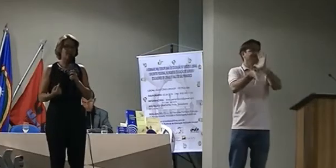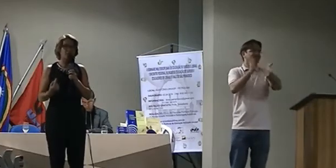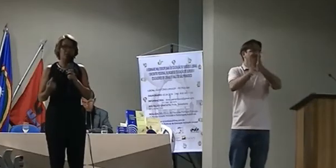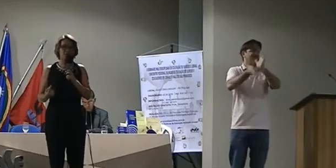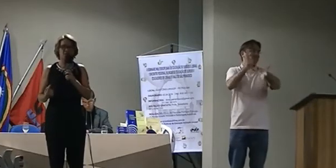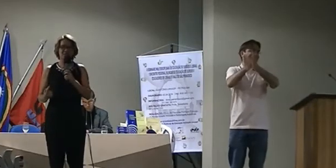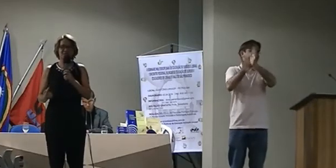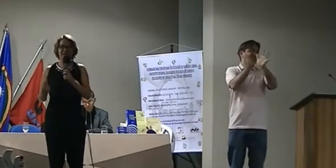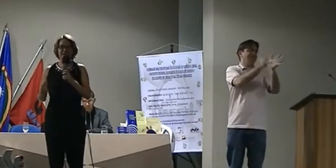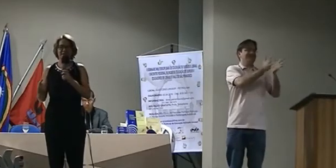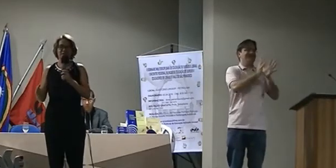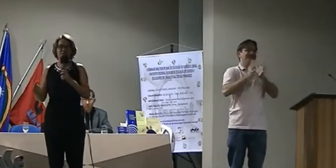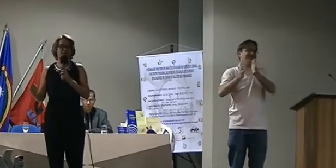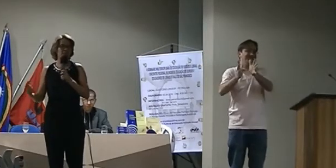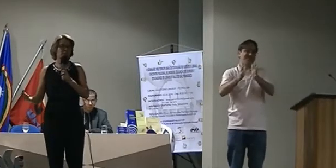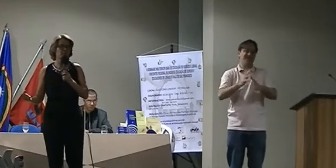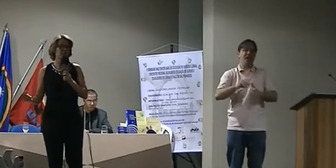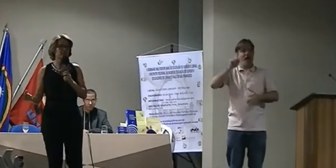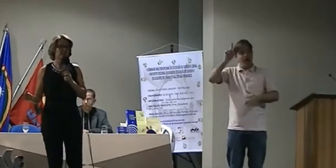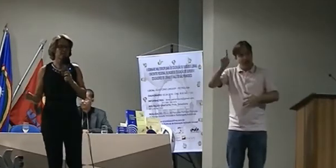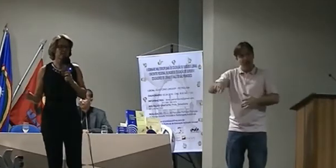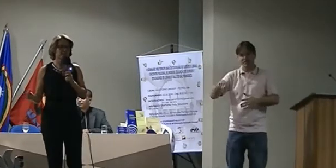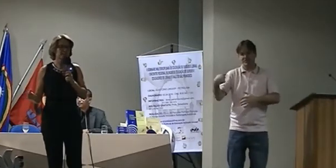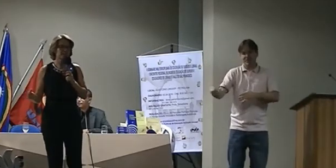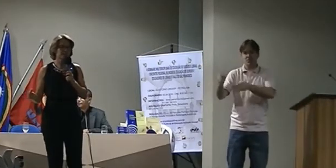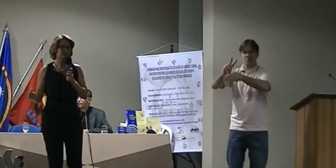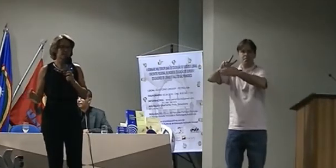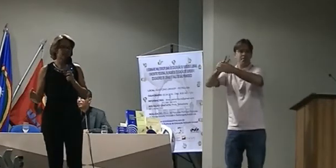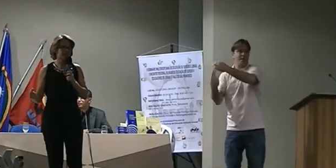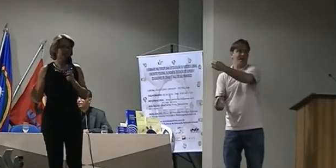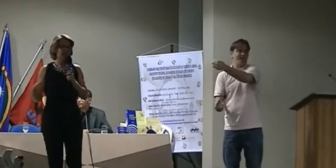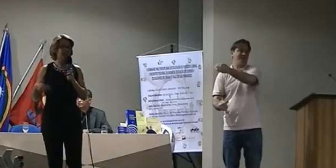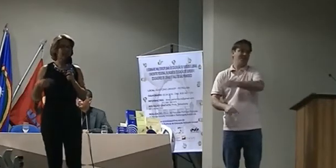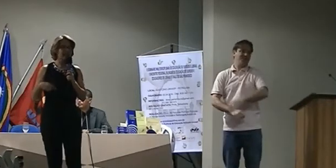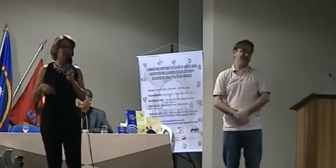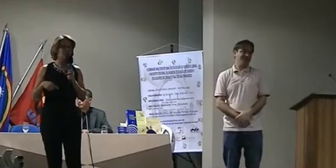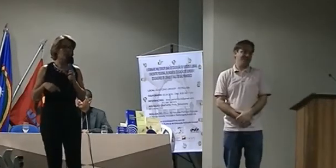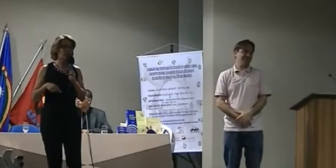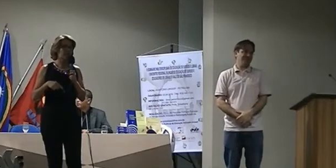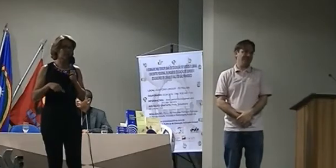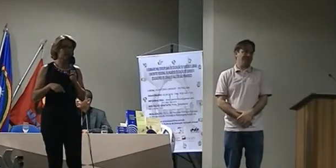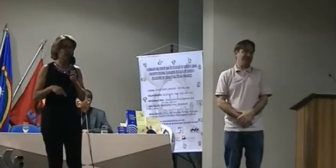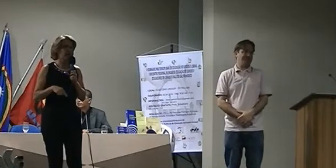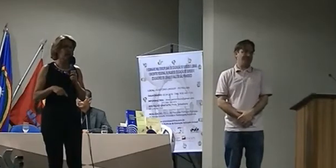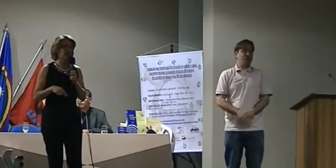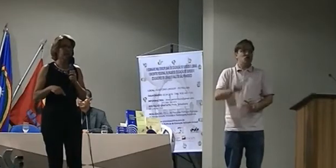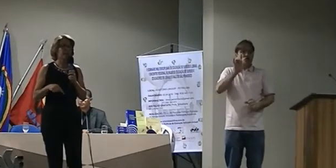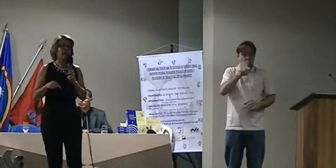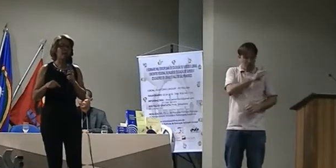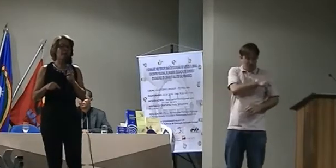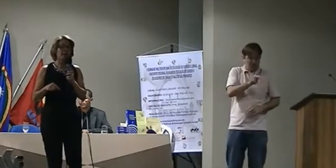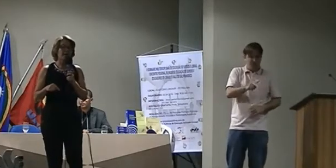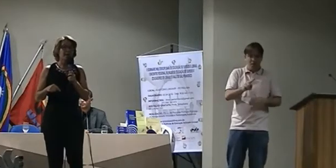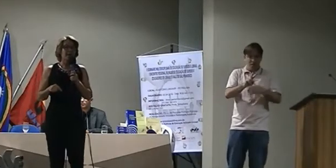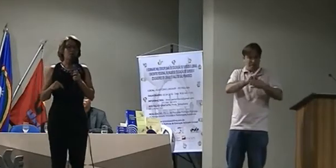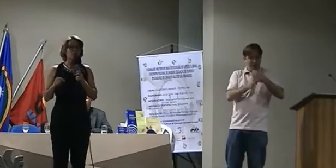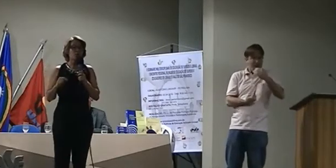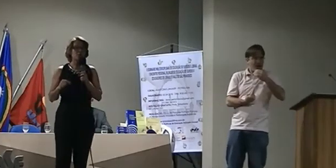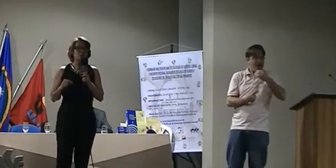escola, inclusive, essa é a escola bilingue. E é essa escola necessária. Porque o nosso